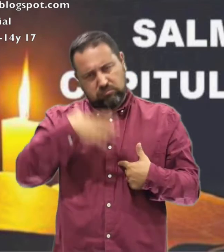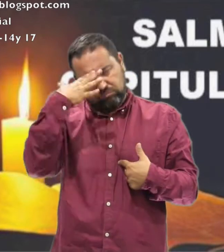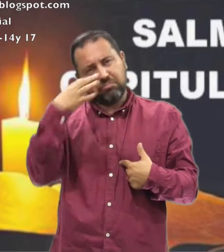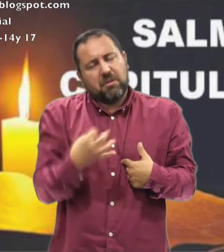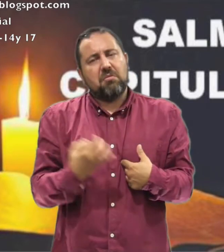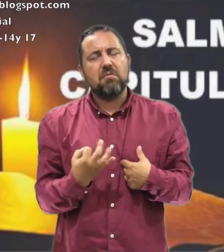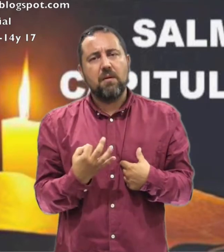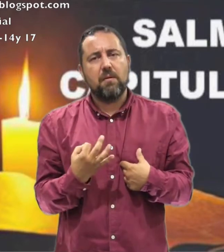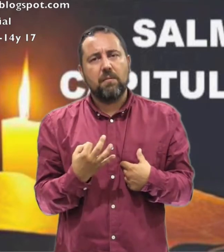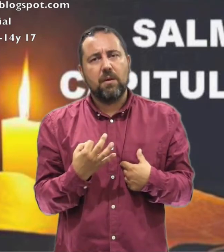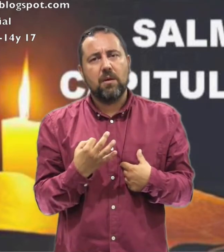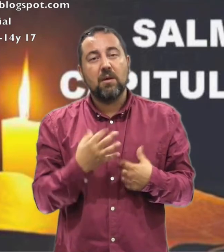corazón sensato